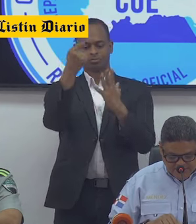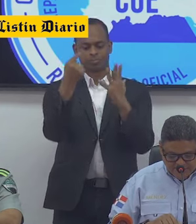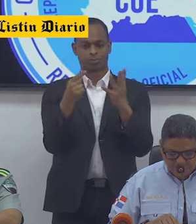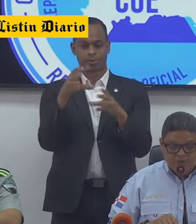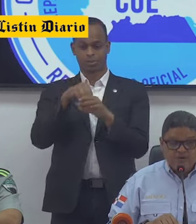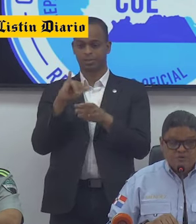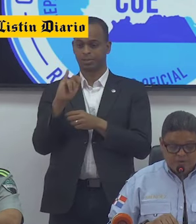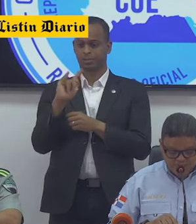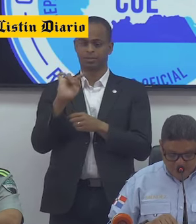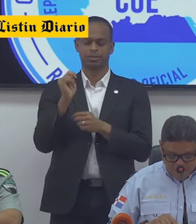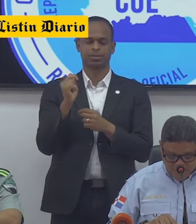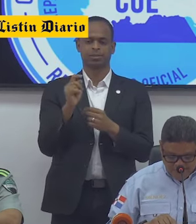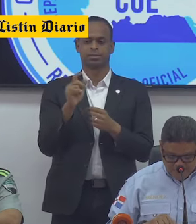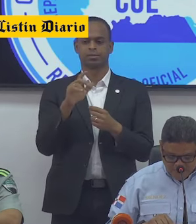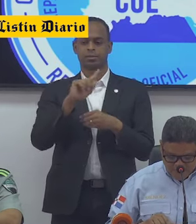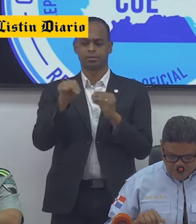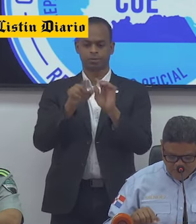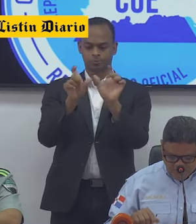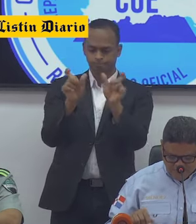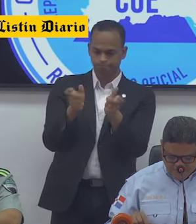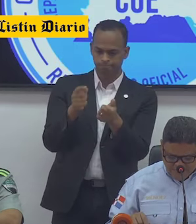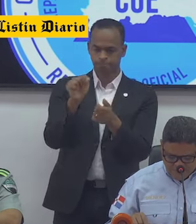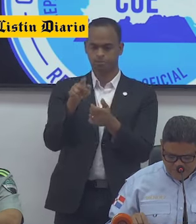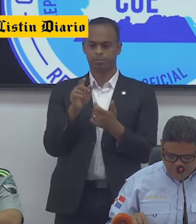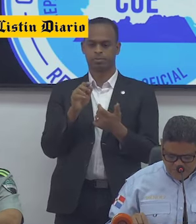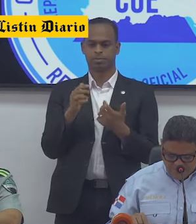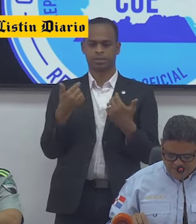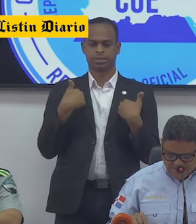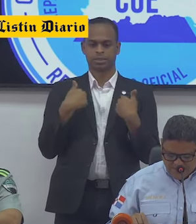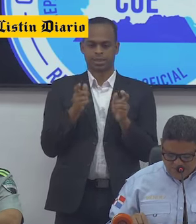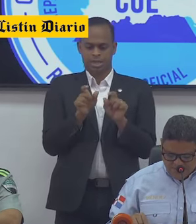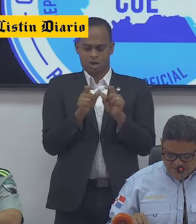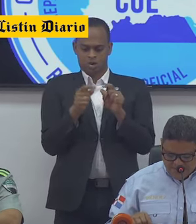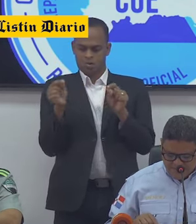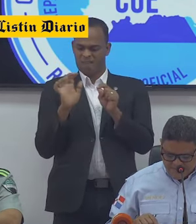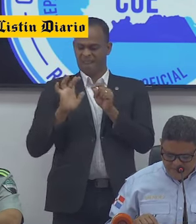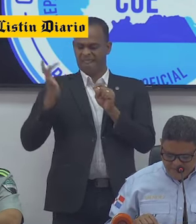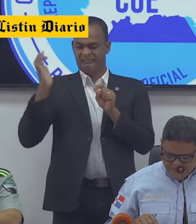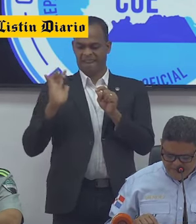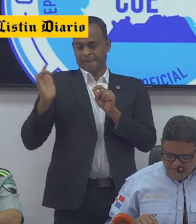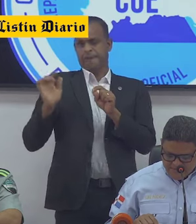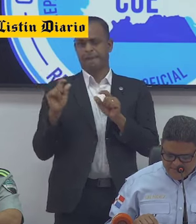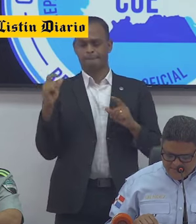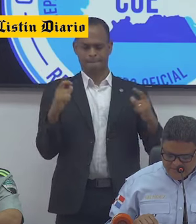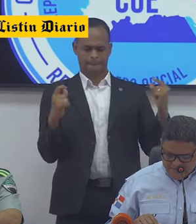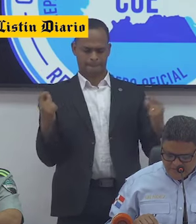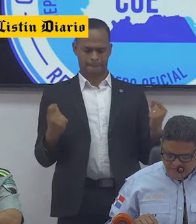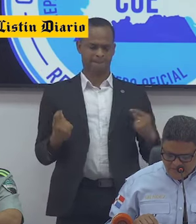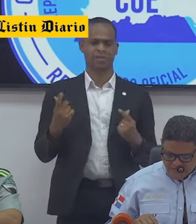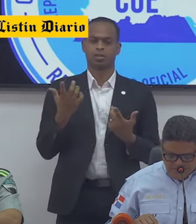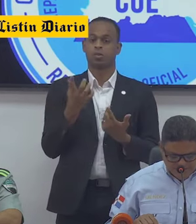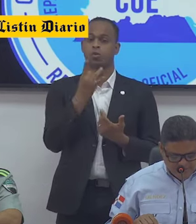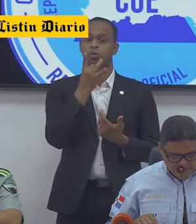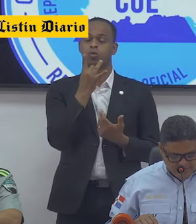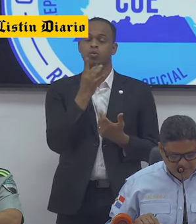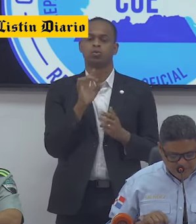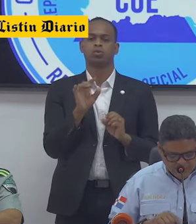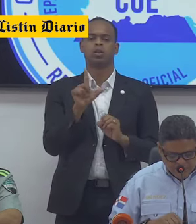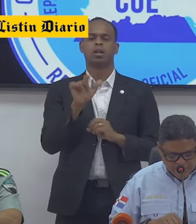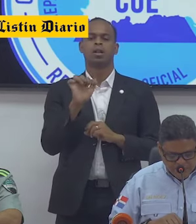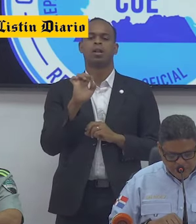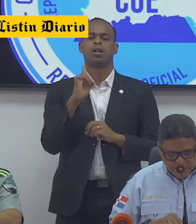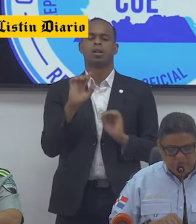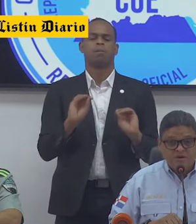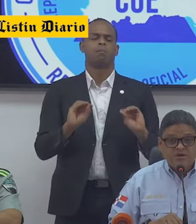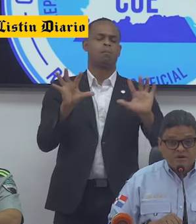por el Intran, sobre neumáticos con tuercas puntiagudas y luces LED y 1,783 unidades de